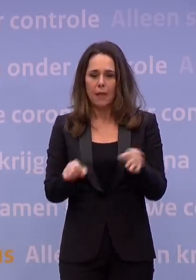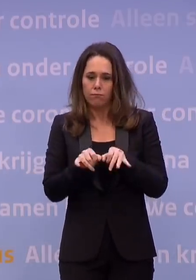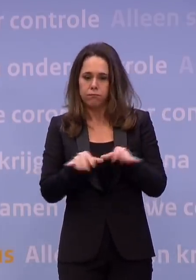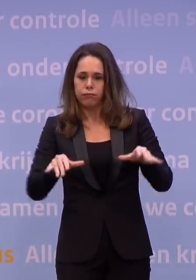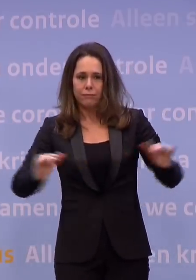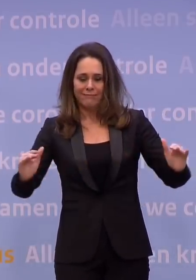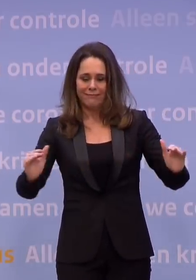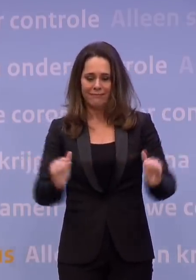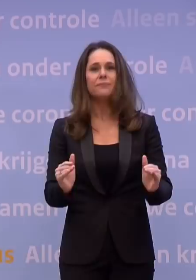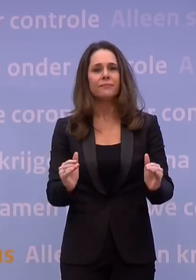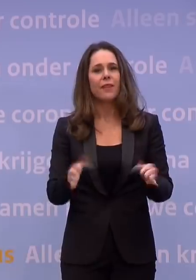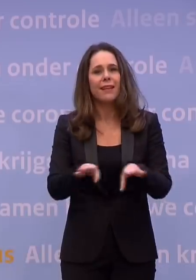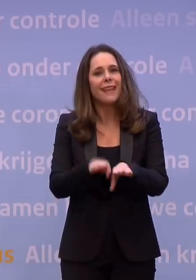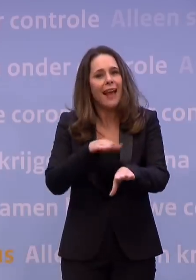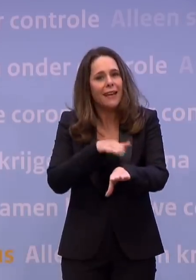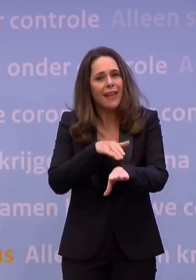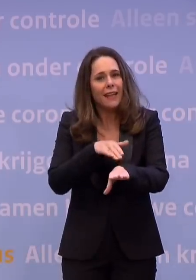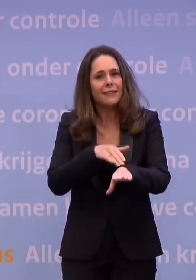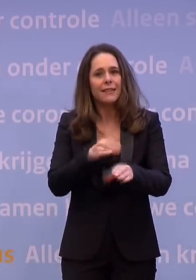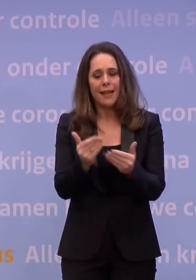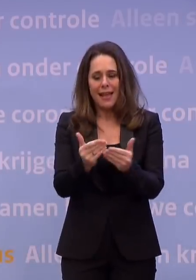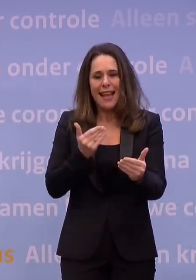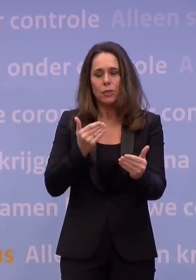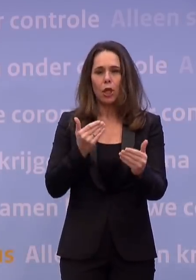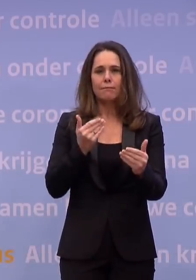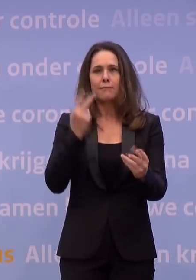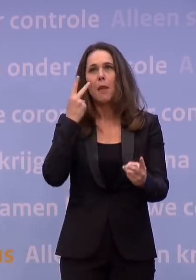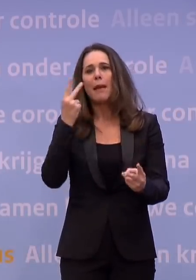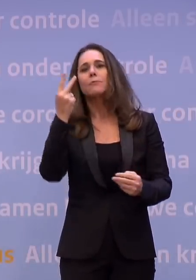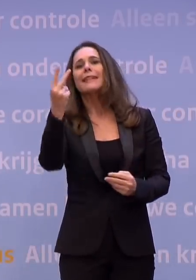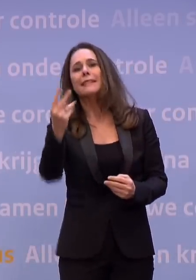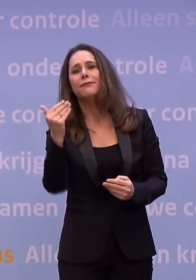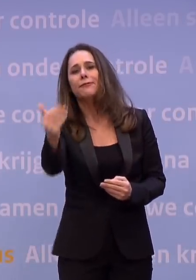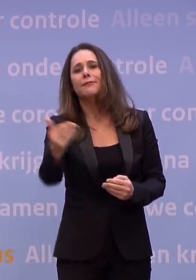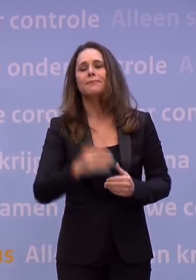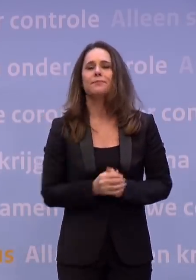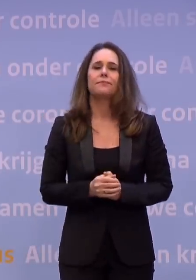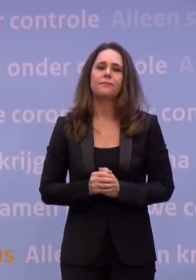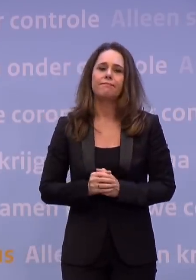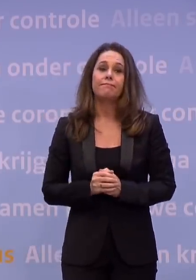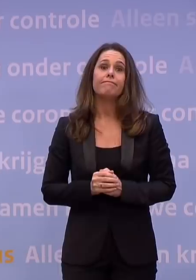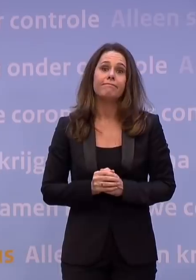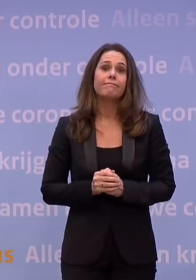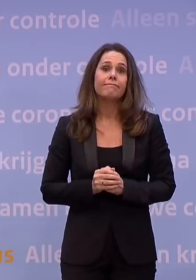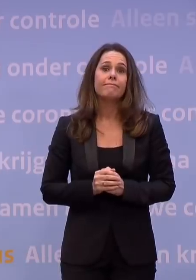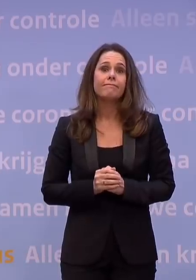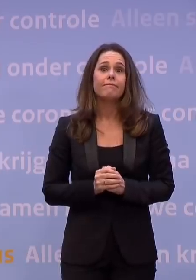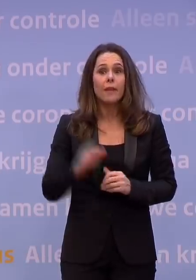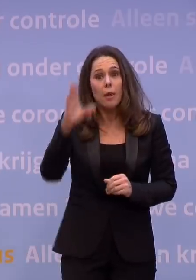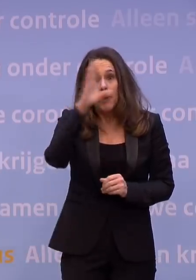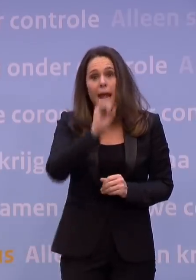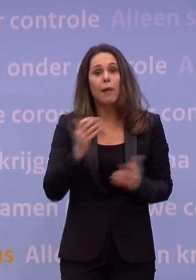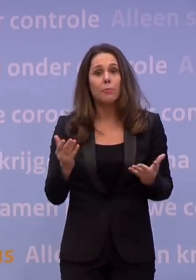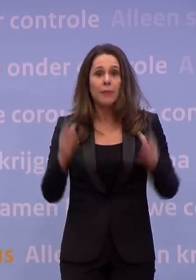tegelijkertijd daarmee ook weer eerder perspectief te krijgen. En ik begrijp, heel Nederland zal